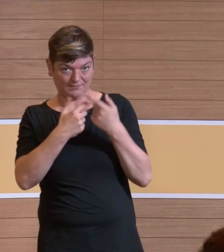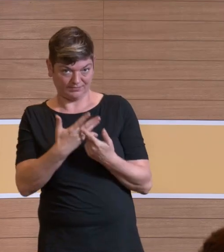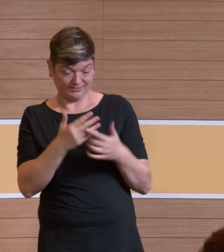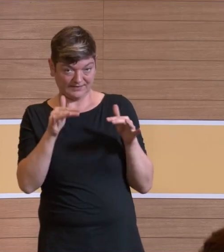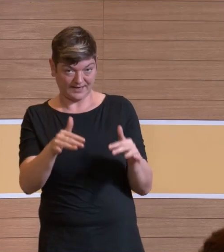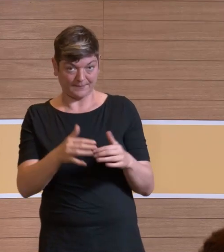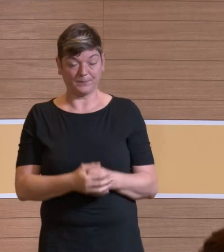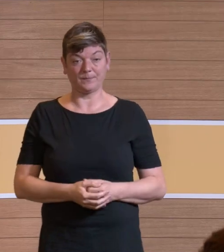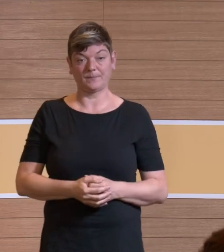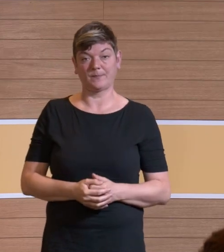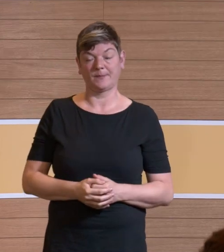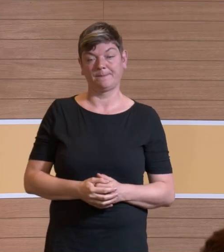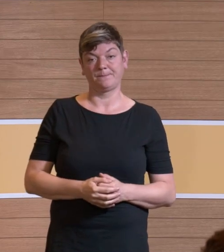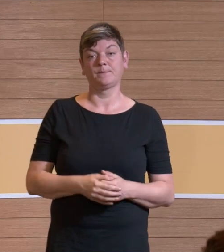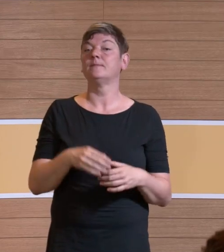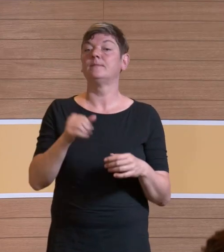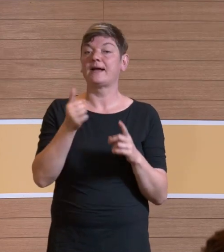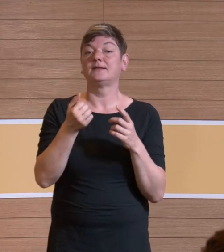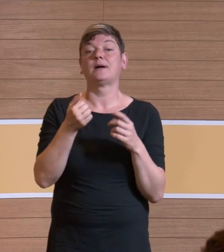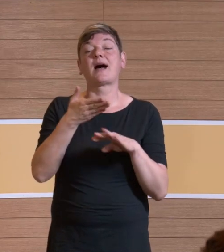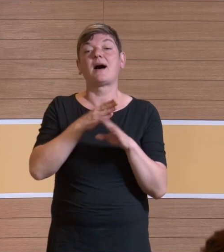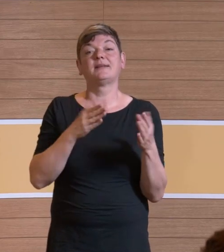Also zunächst einmal ist der Anteil groß.